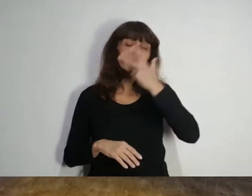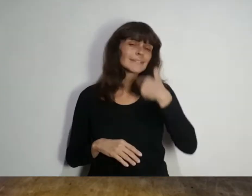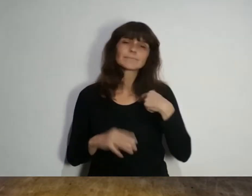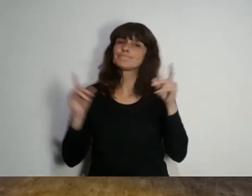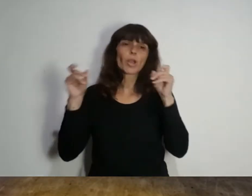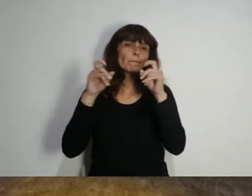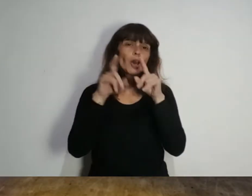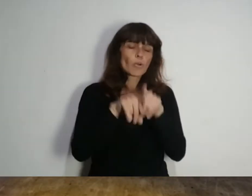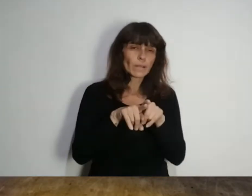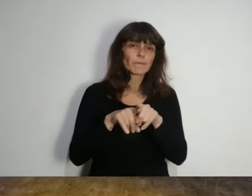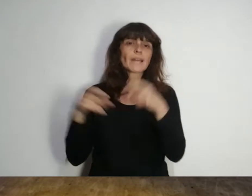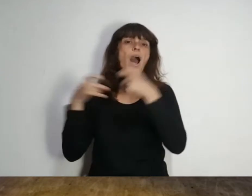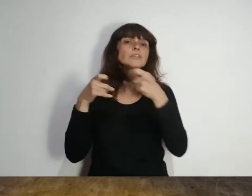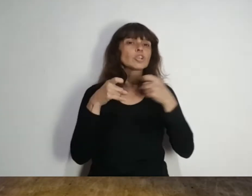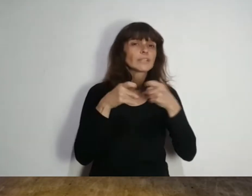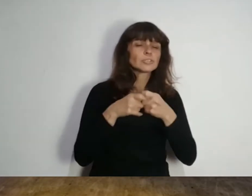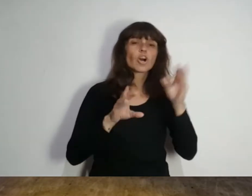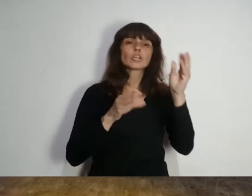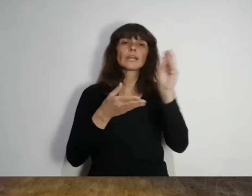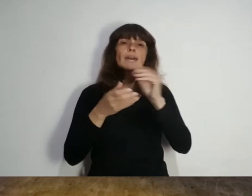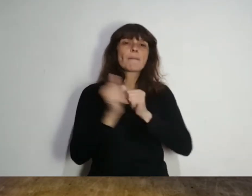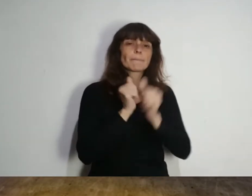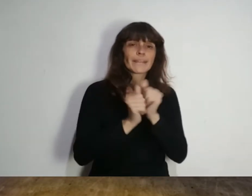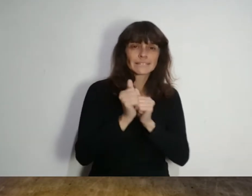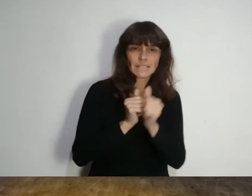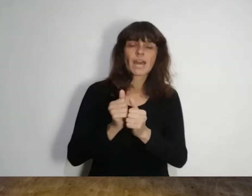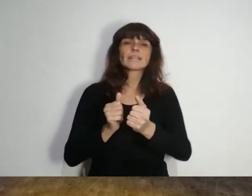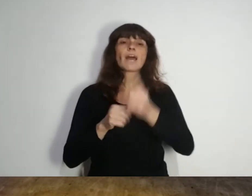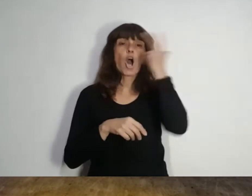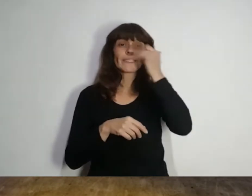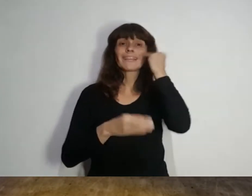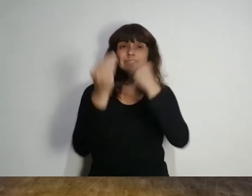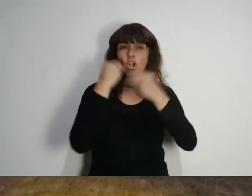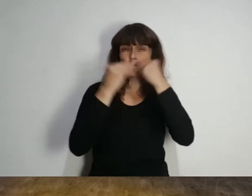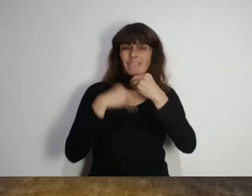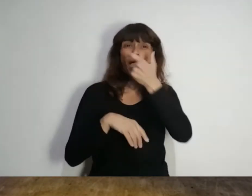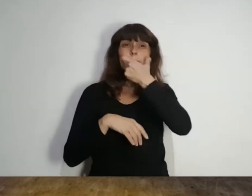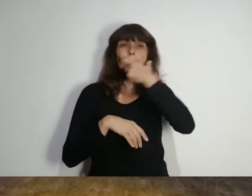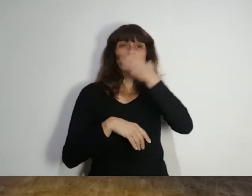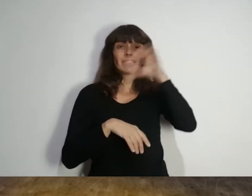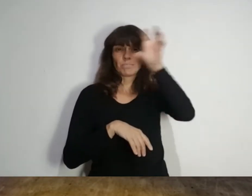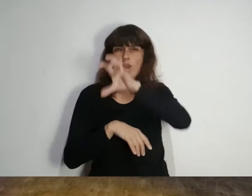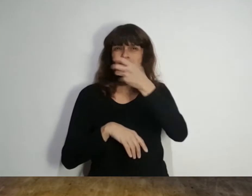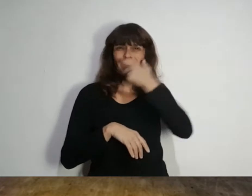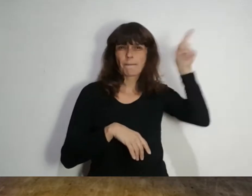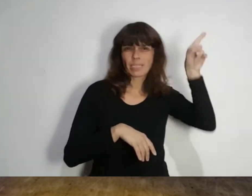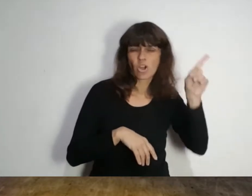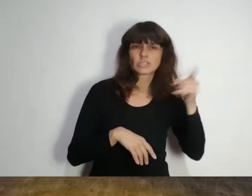HOTELES EN PROBLEMAS La Asociación Empresaria Hotelera Gastronómica de Mendoza advirtió que la